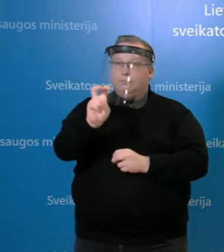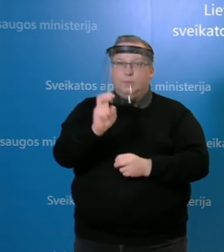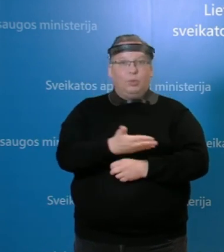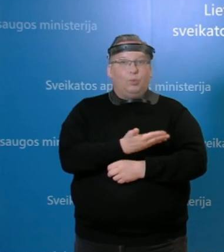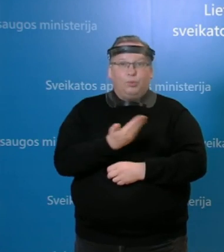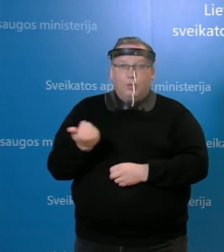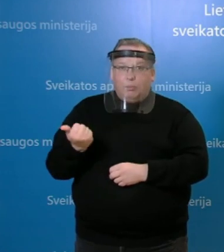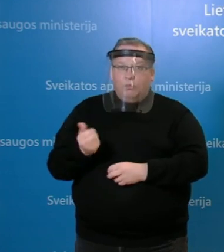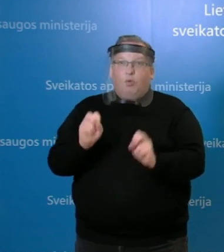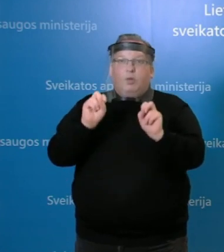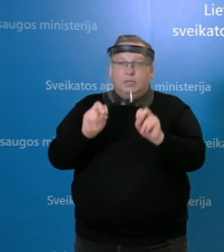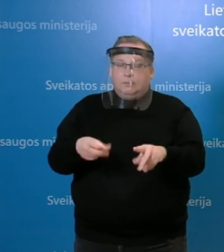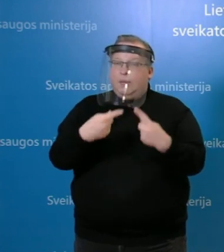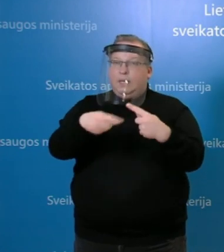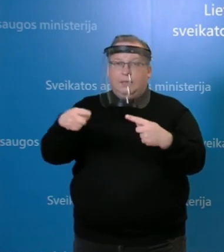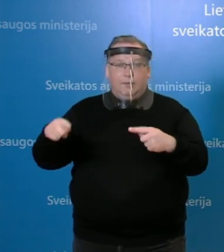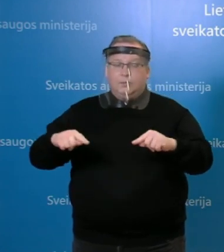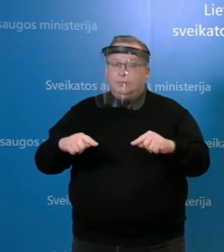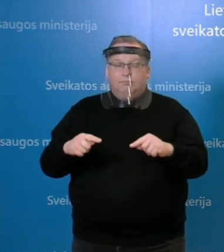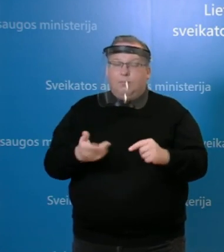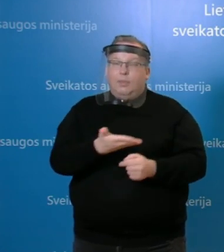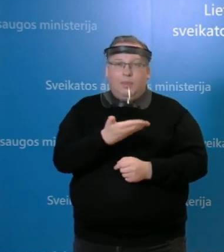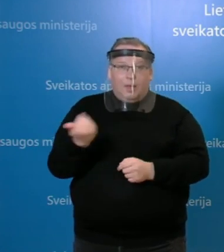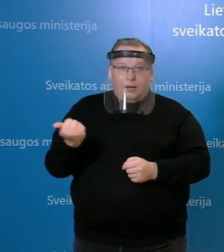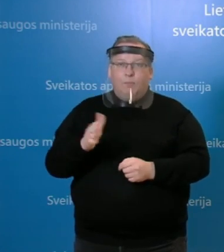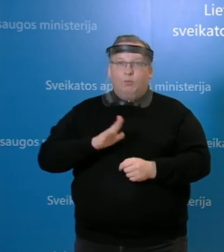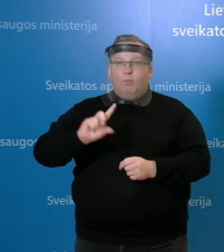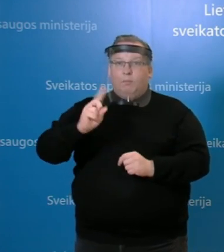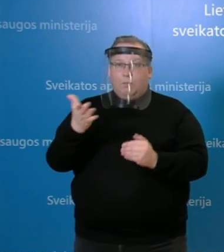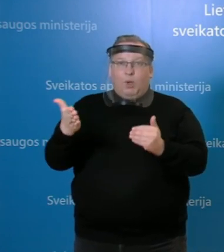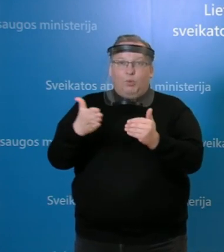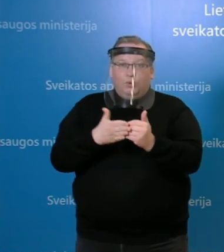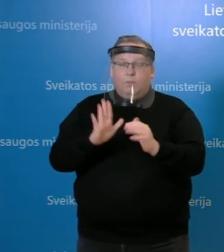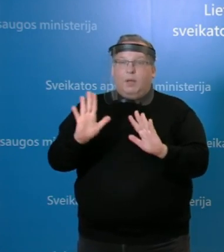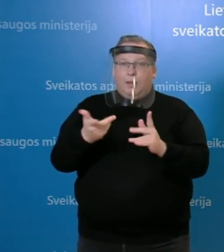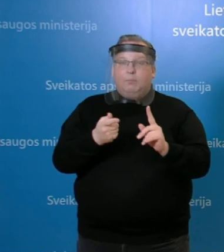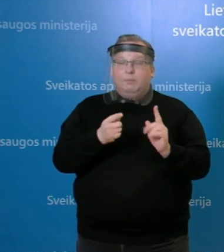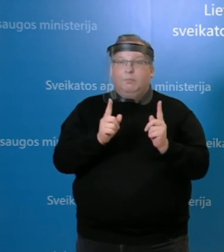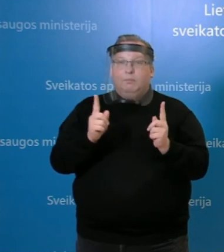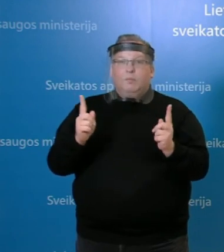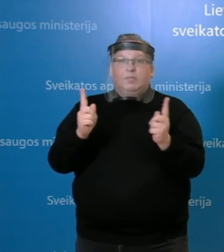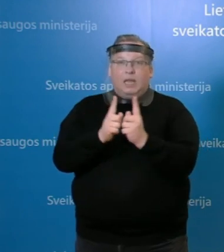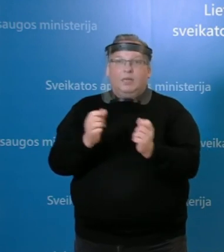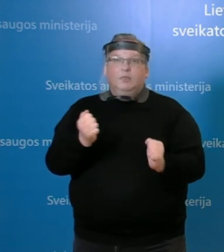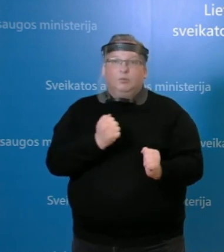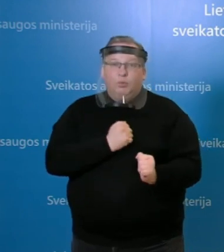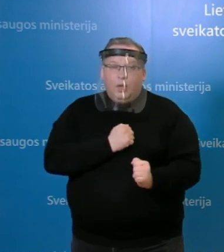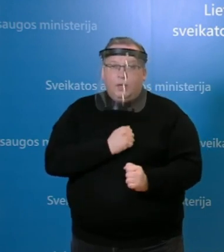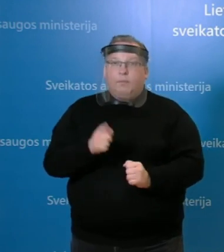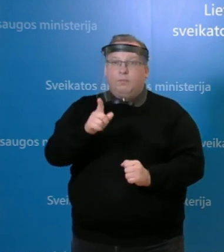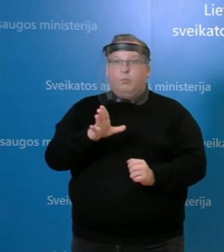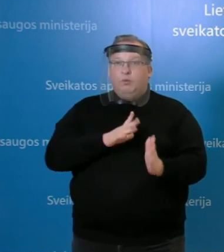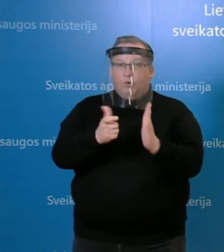rizikos kitiems nesukėlė. Tai jie tiesiog buvo visų pirma, tai izoliuoti kaip sąlyti turėjo asmenis, kadangi kai buvo